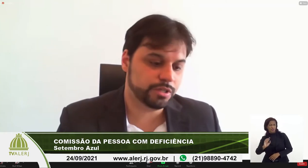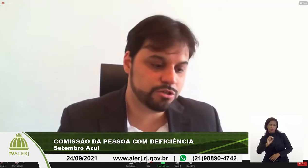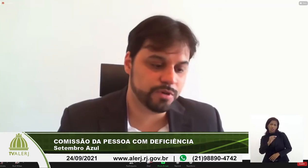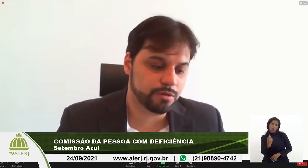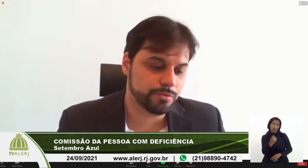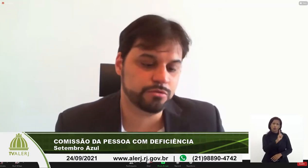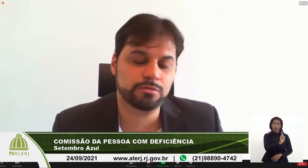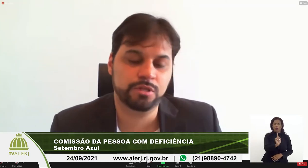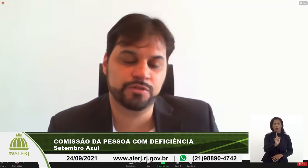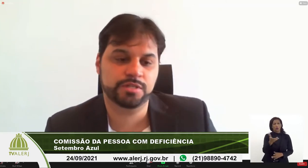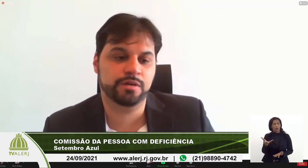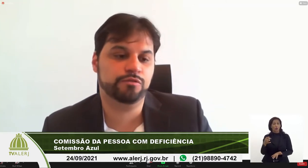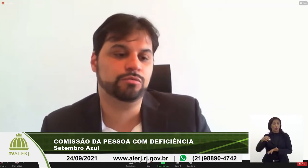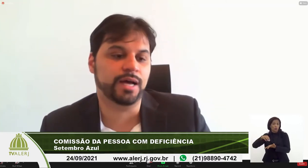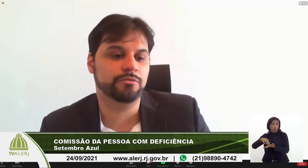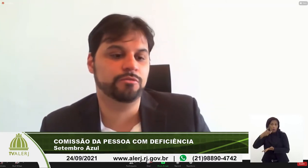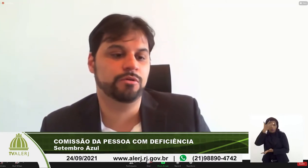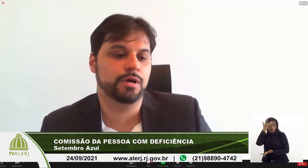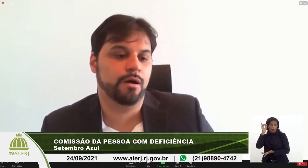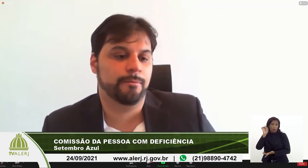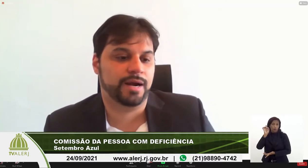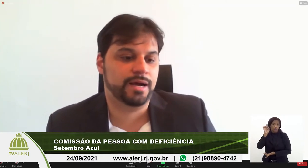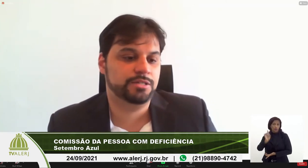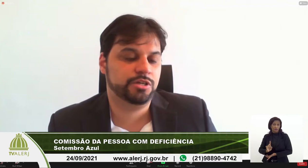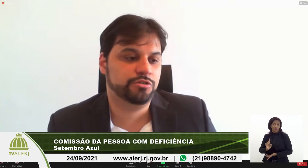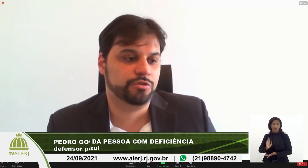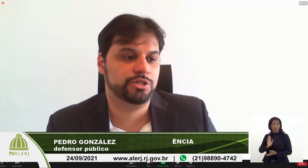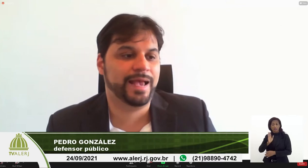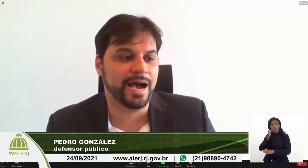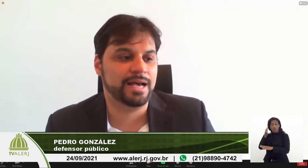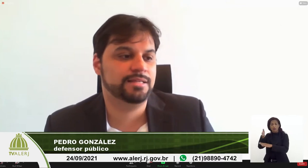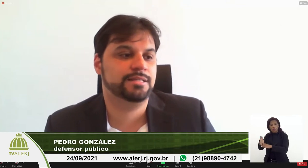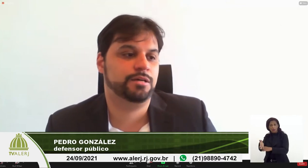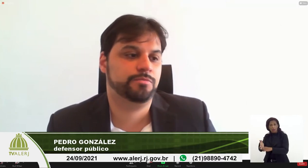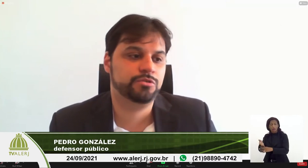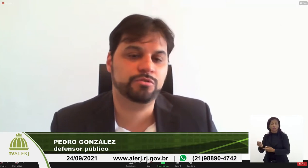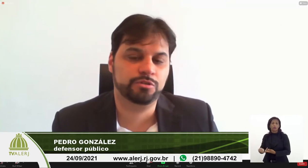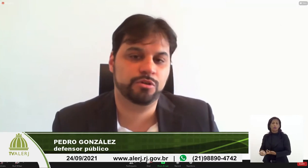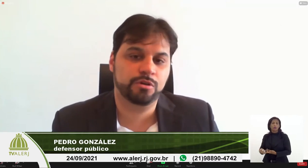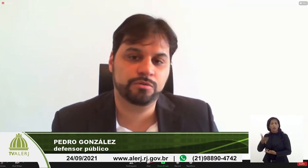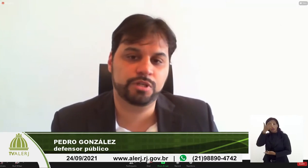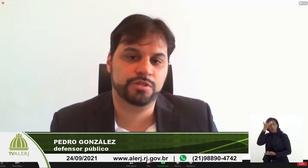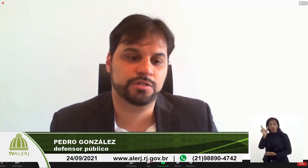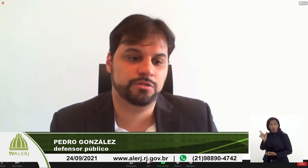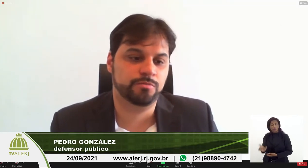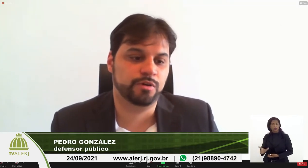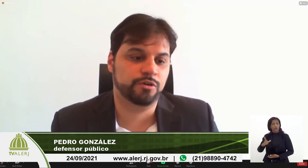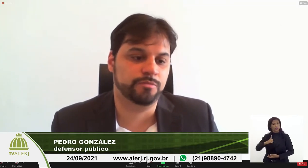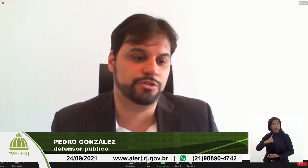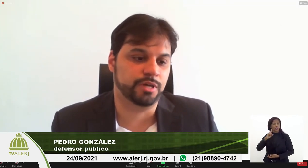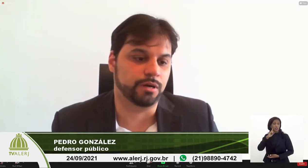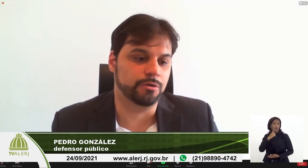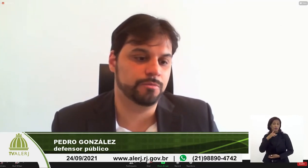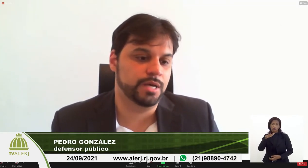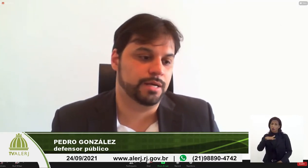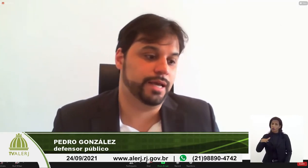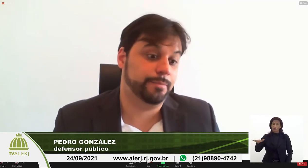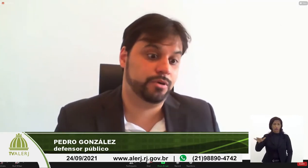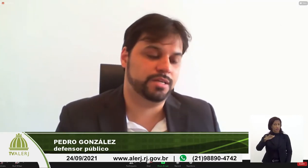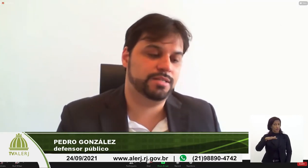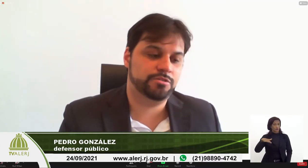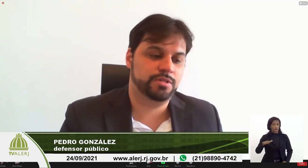o núcleo de atendimento a pessoa com deficiência é voltado para as questões ligadas às pessoas com deficiência de uma forma geral